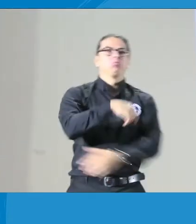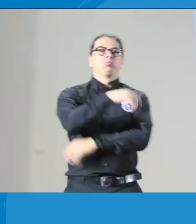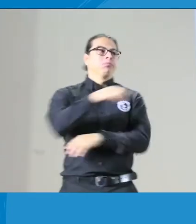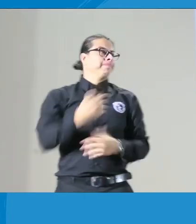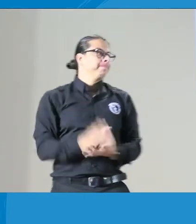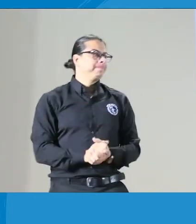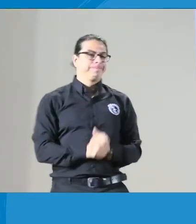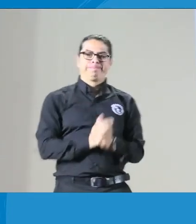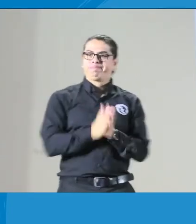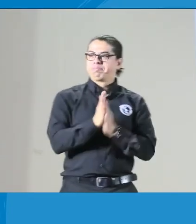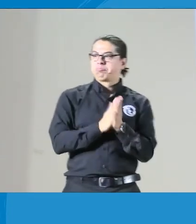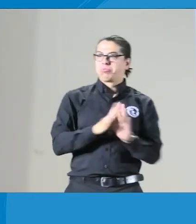El intérprete llega puntual al evento.